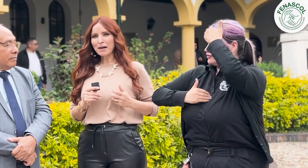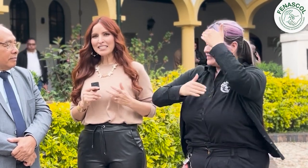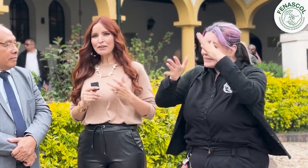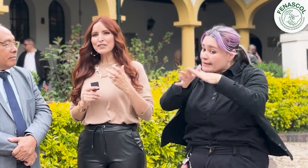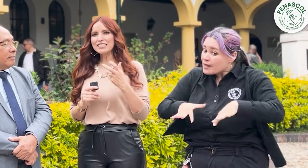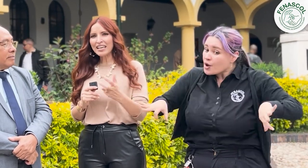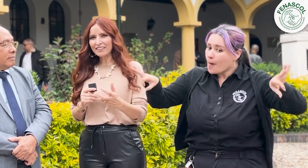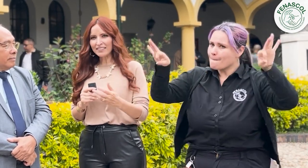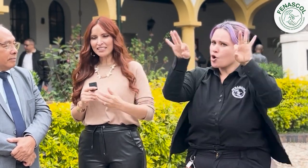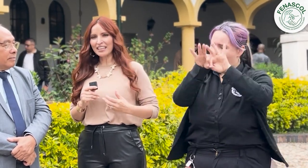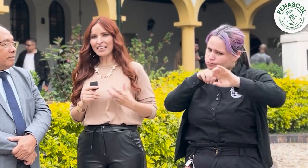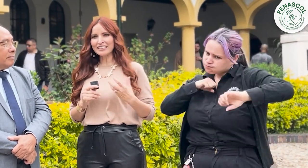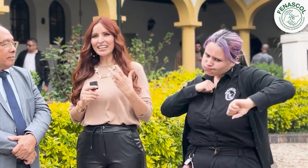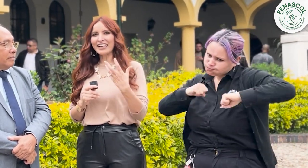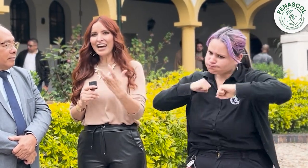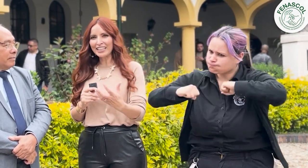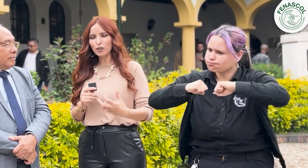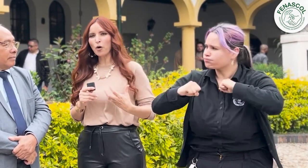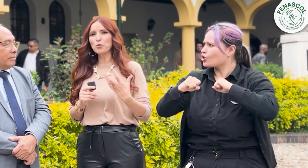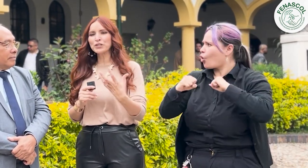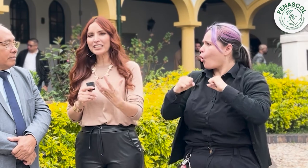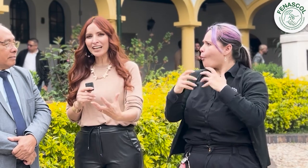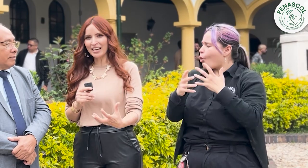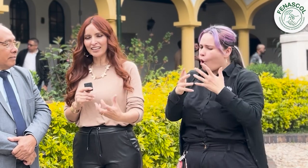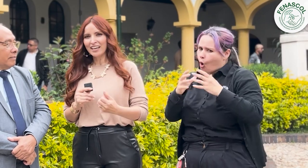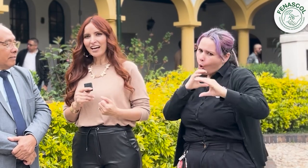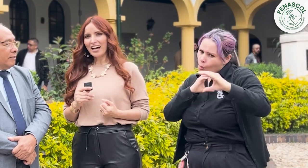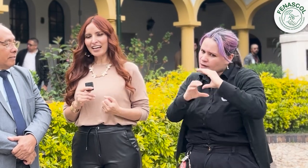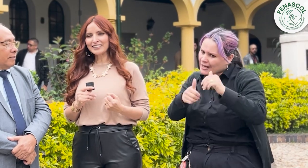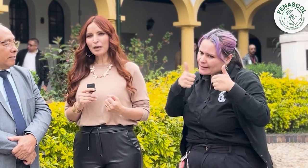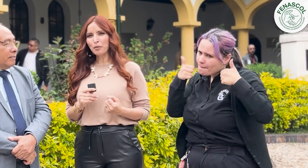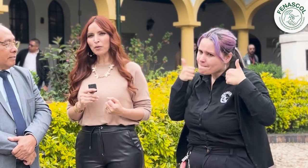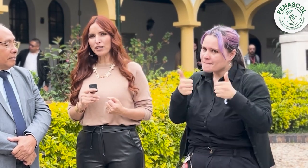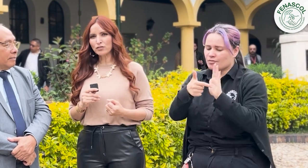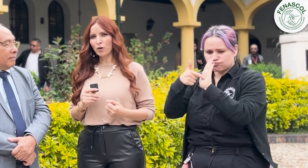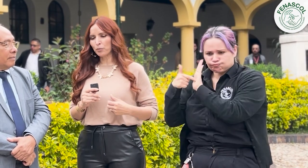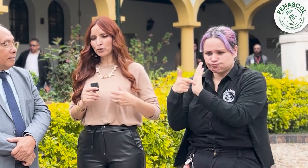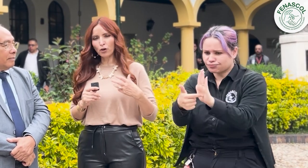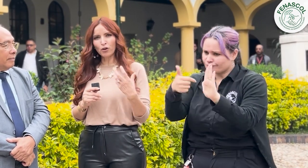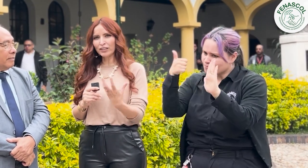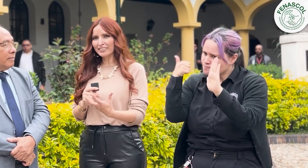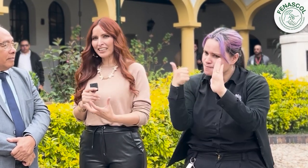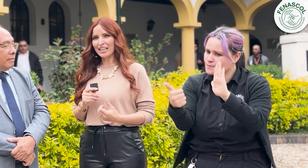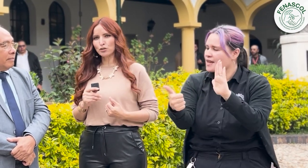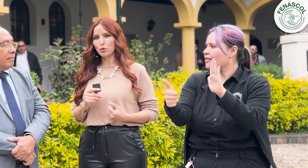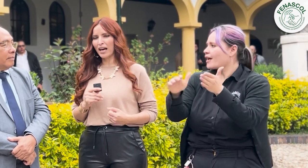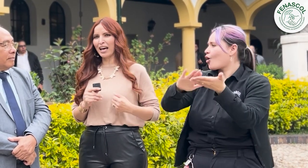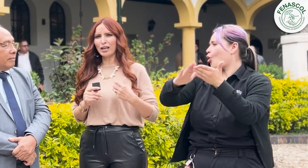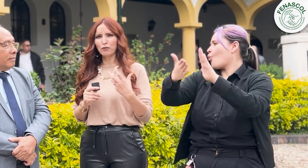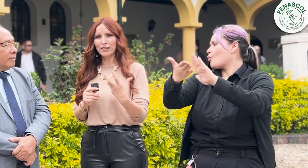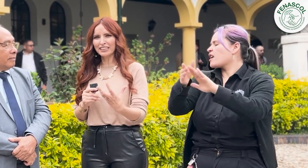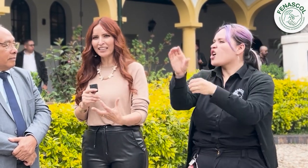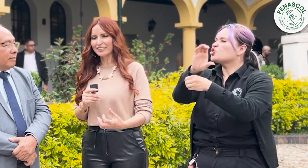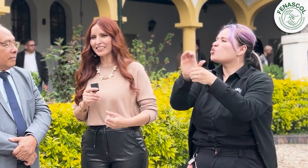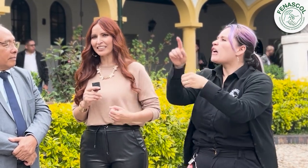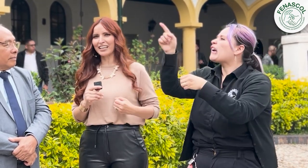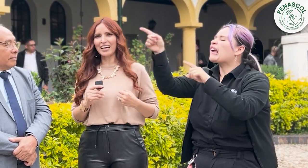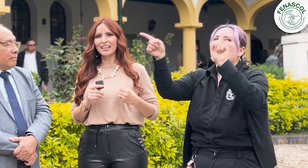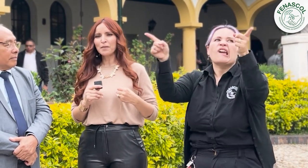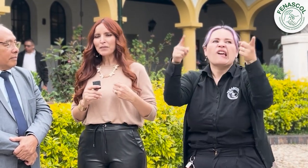eficientes en llegar y comunicar a esta población pues todo lo que está en la ciudad, la oferta distrital, que